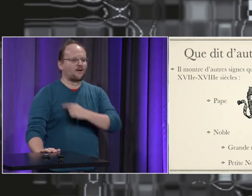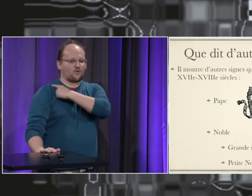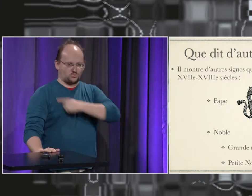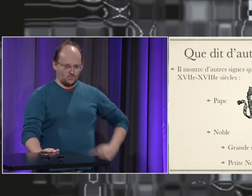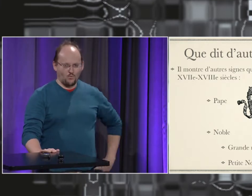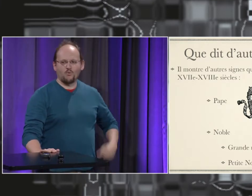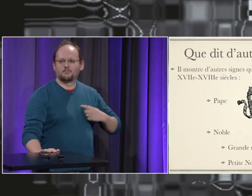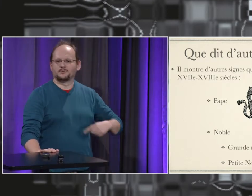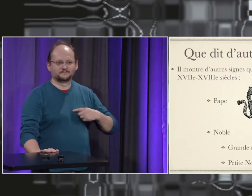petite noblesse.